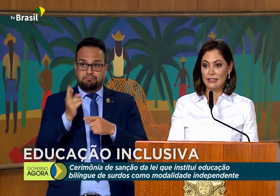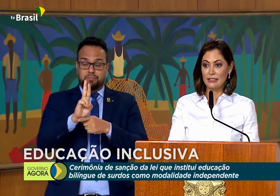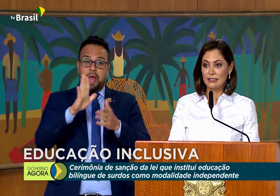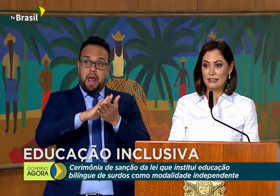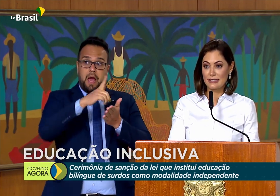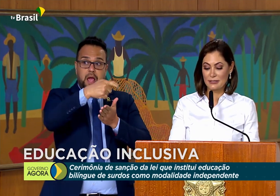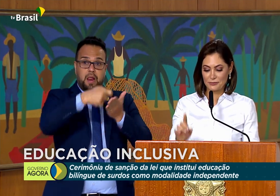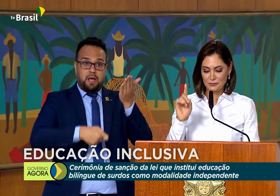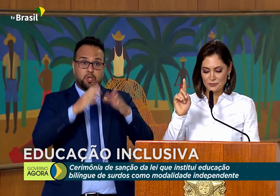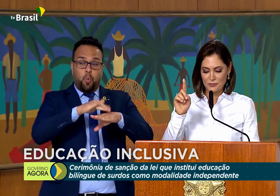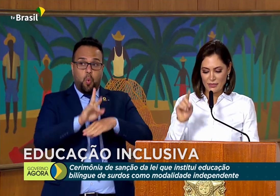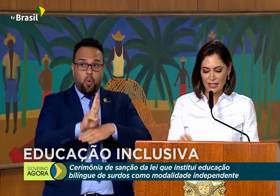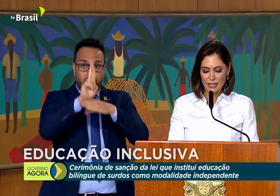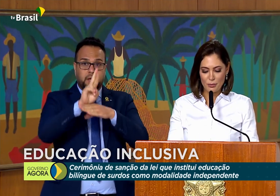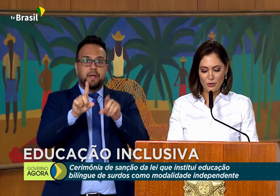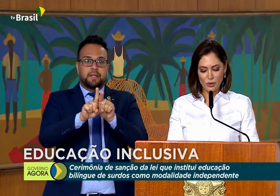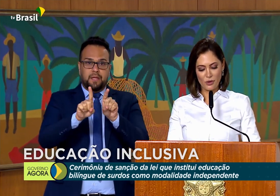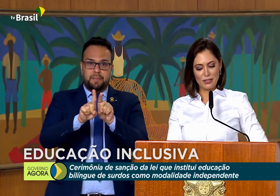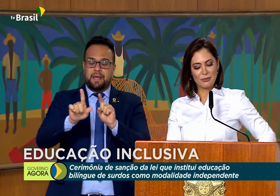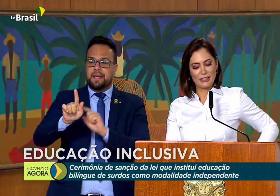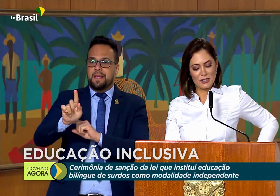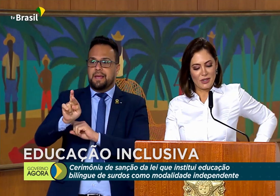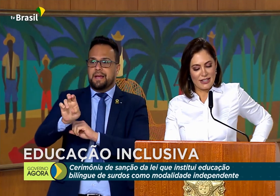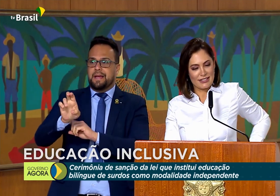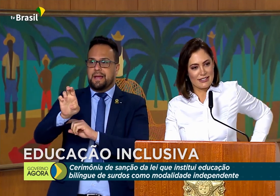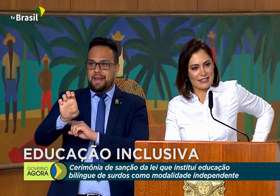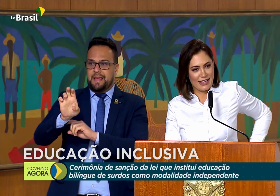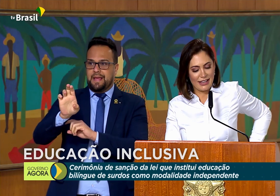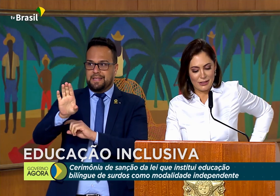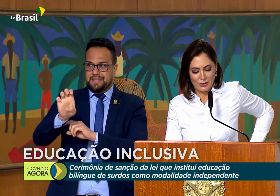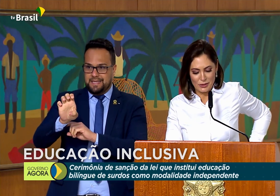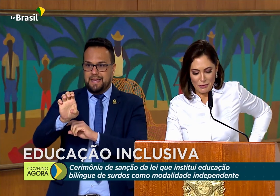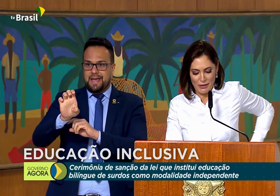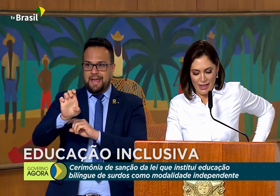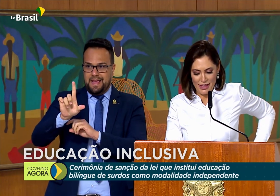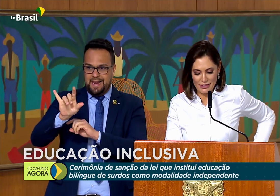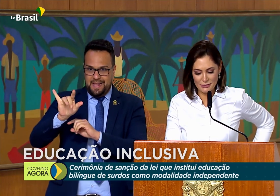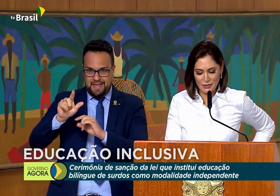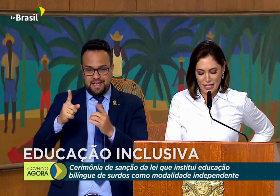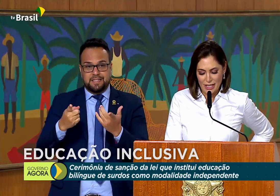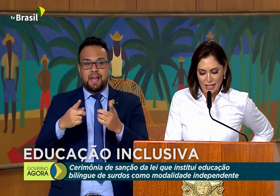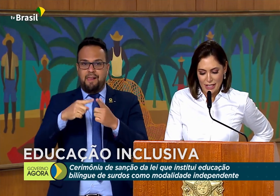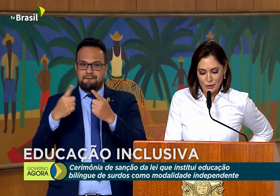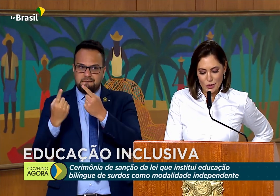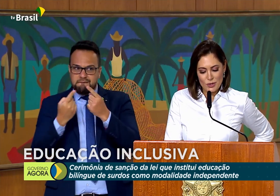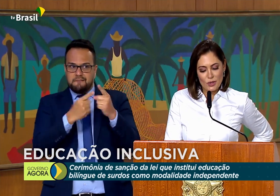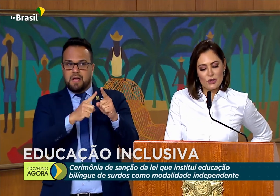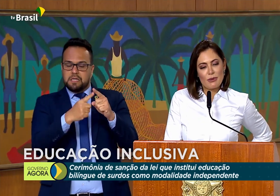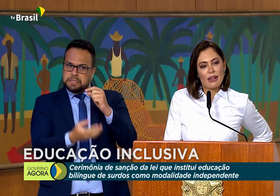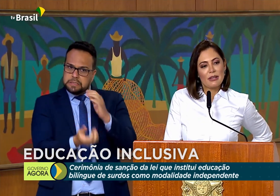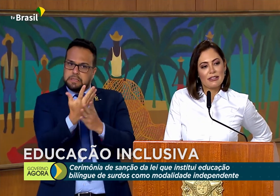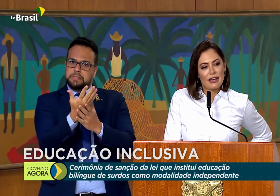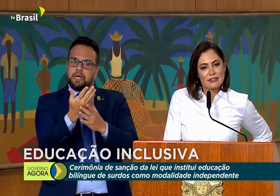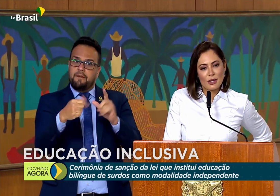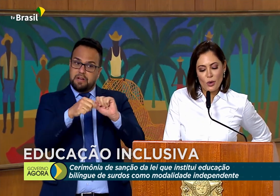Elias, que provocou a deputada Soraya Santos a ser relatora do PL, e todos os outros parlamentares que